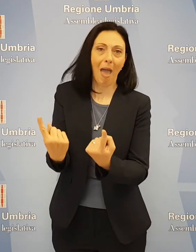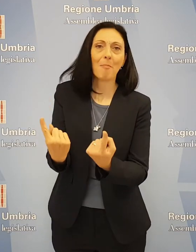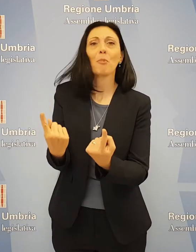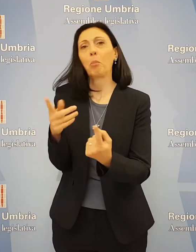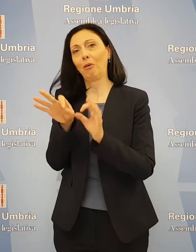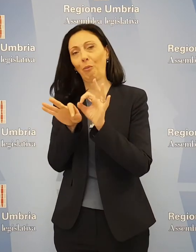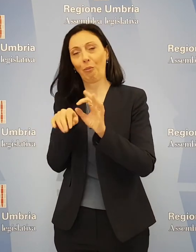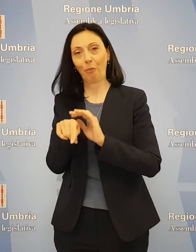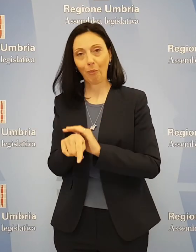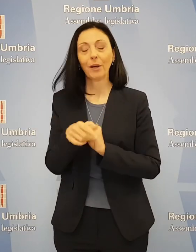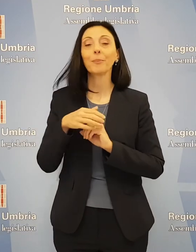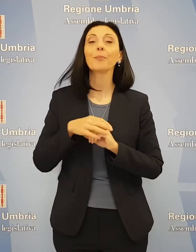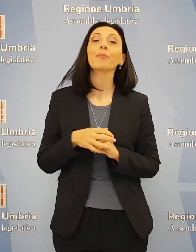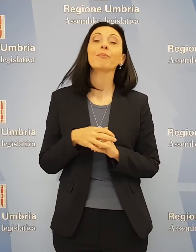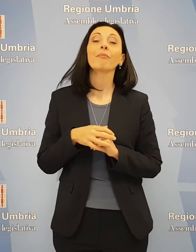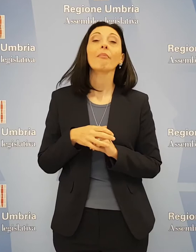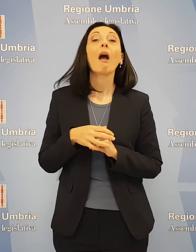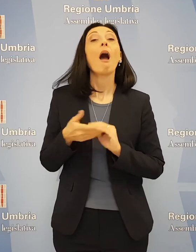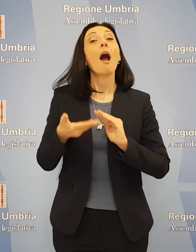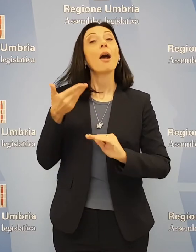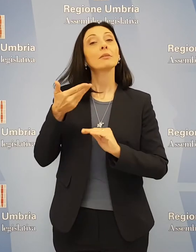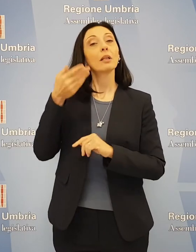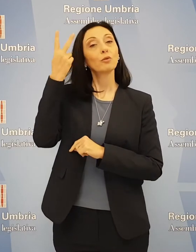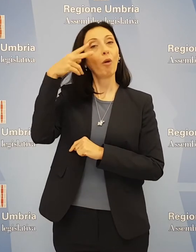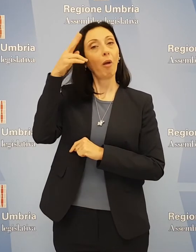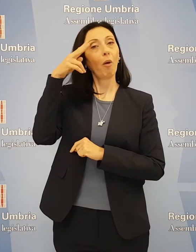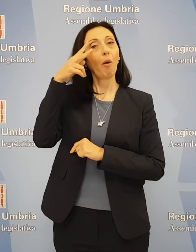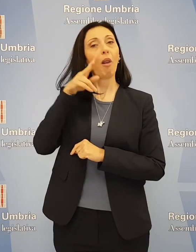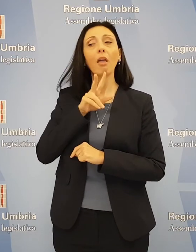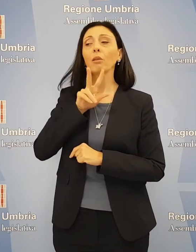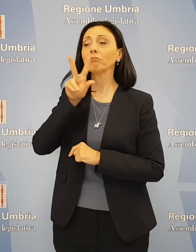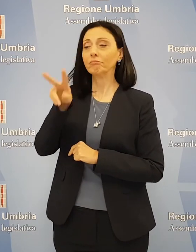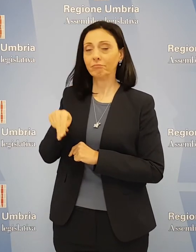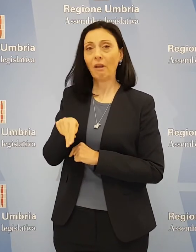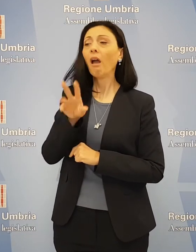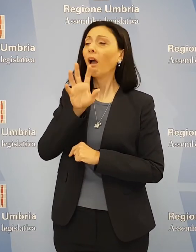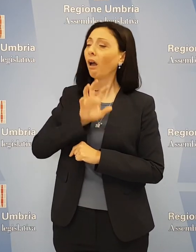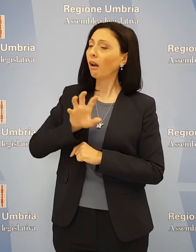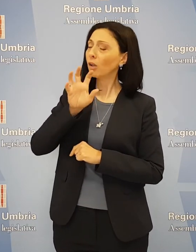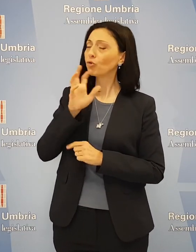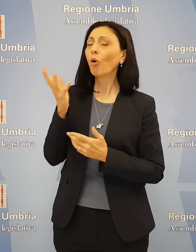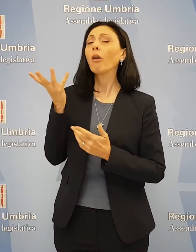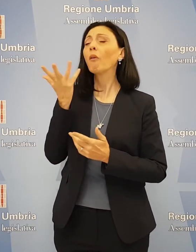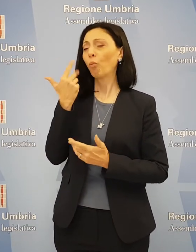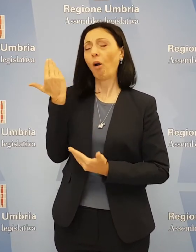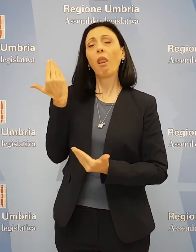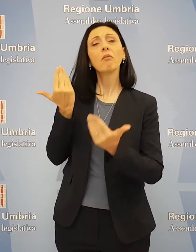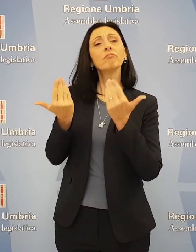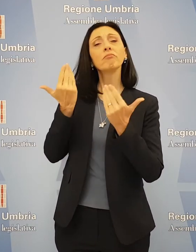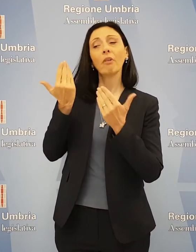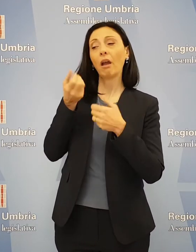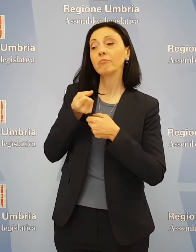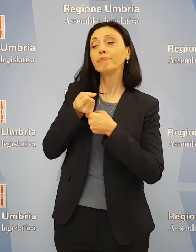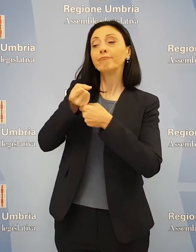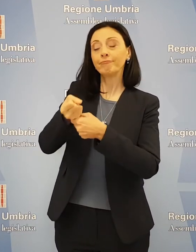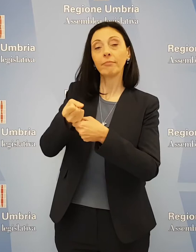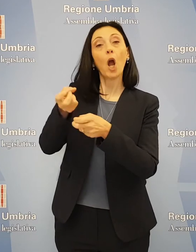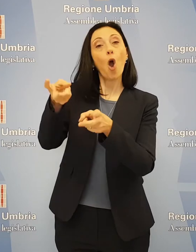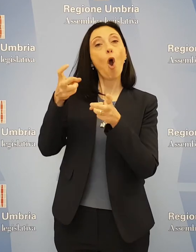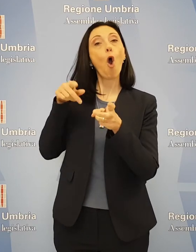prestazioni sanitarie. L'assessore Coletto ha risposto che la regione intende valutare la possibilità di considerare le ostetriche